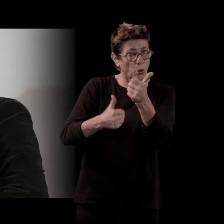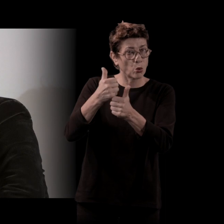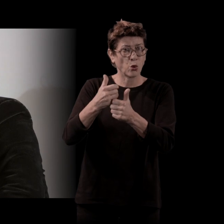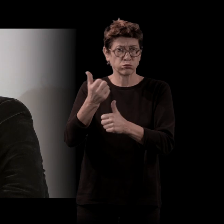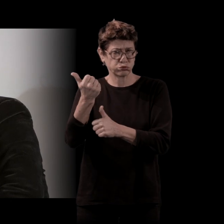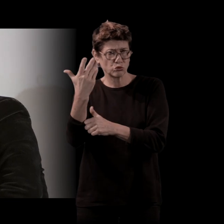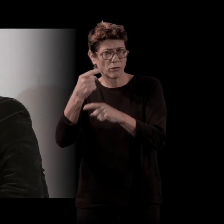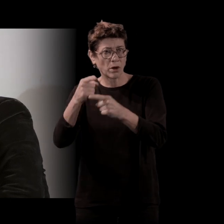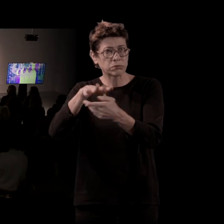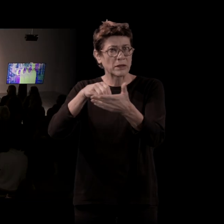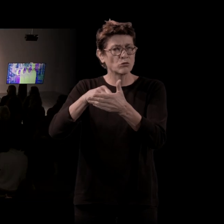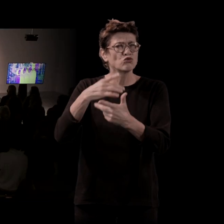récompenses. Oui, oui.